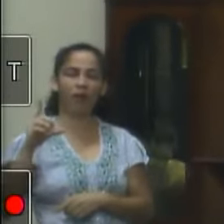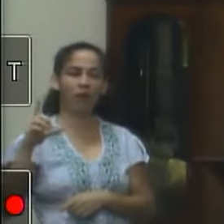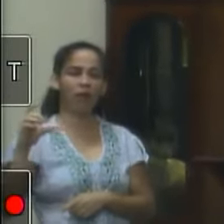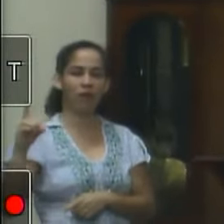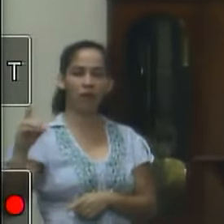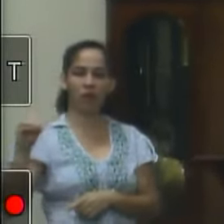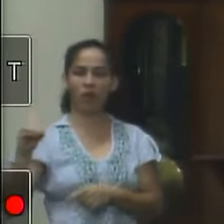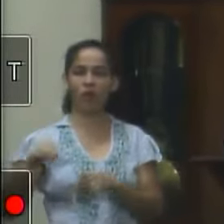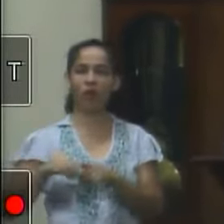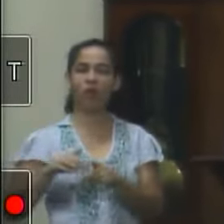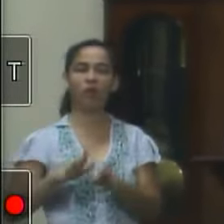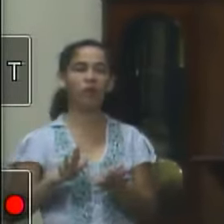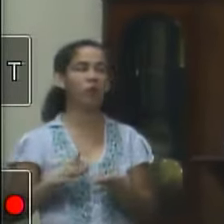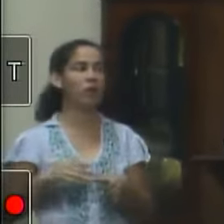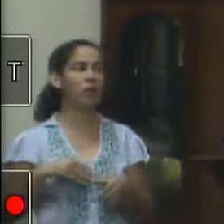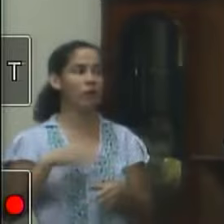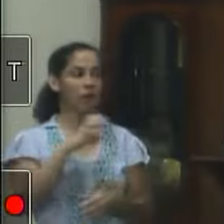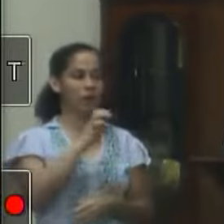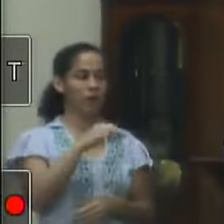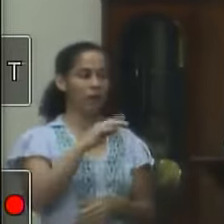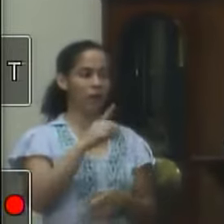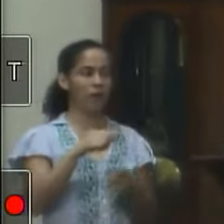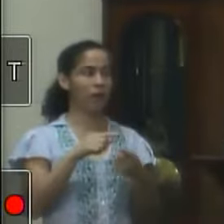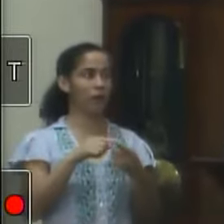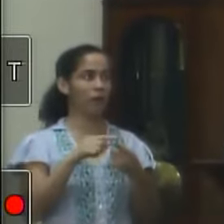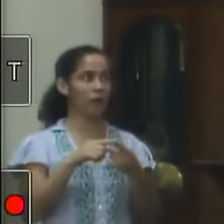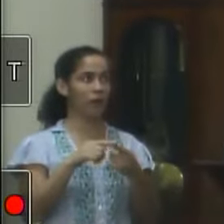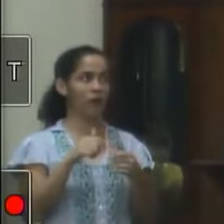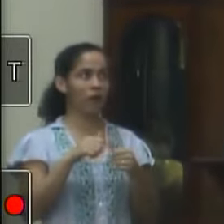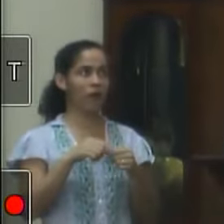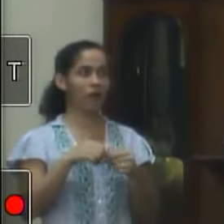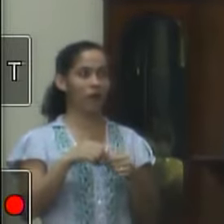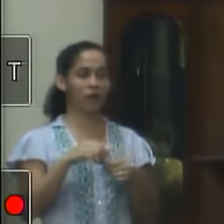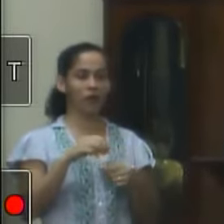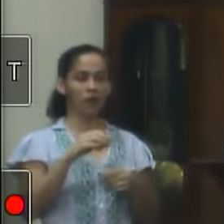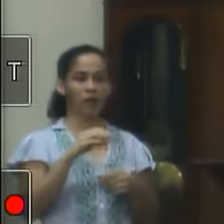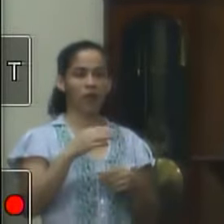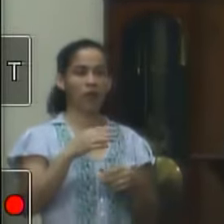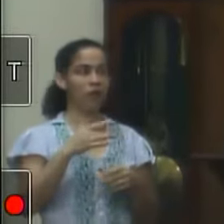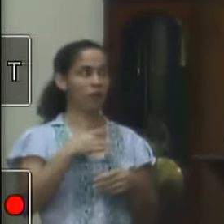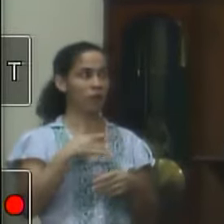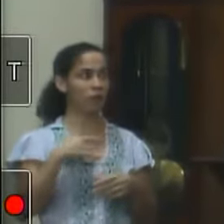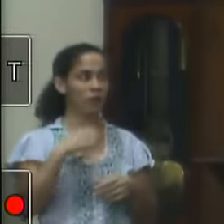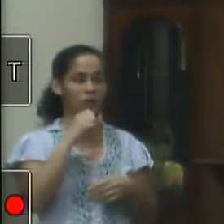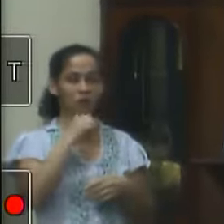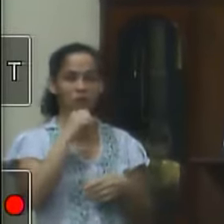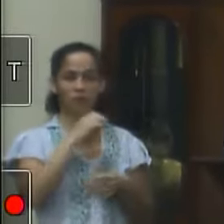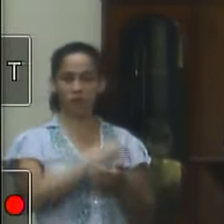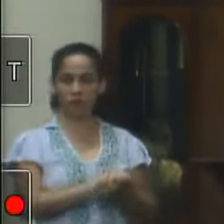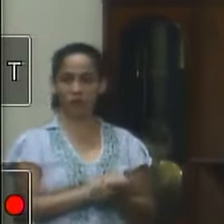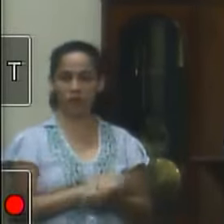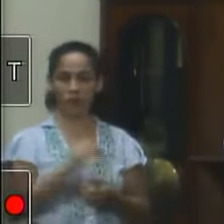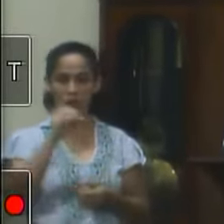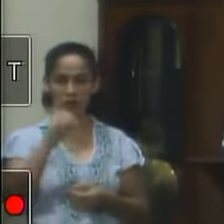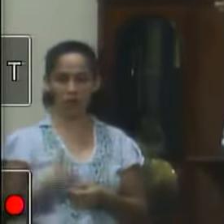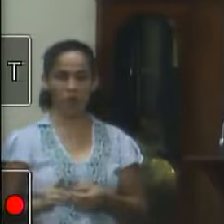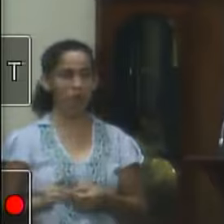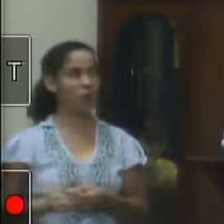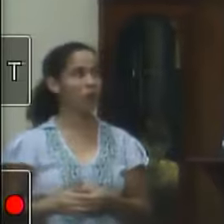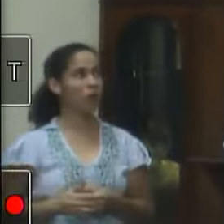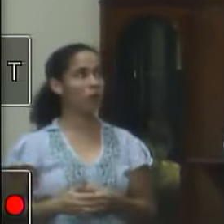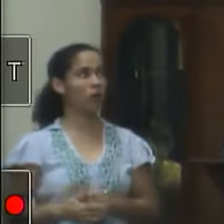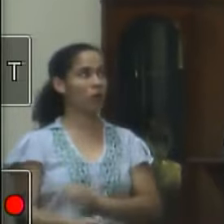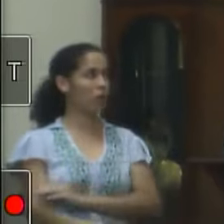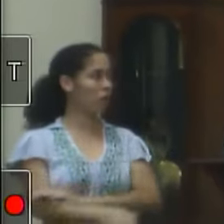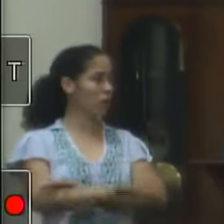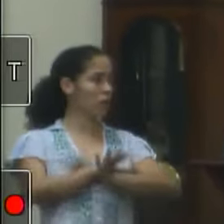emendas no PPA então a primeira foi essas já estavam na LOA saúde do idoso programa de saúde do idoso e deficiente eu tirei o deficiente do